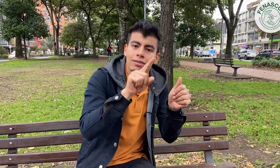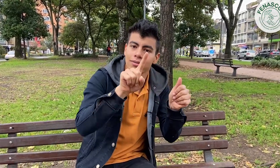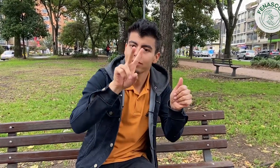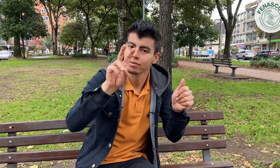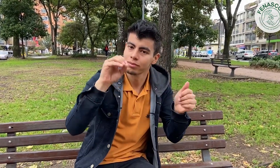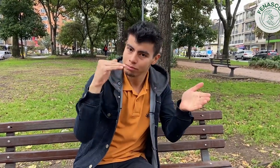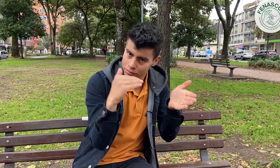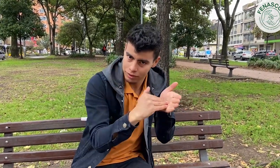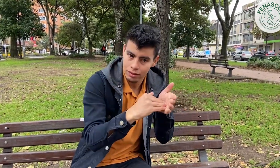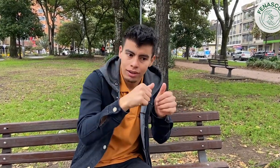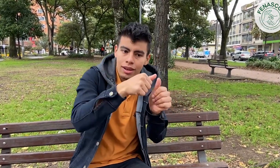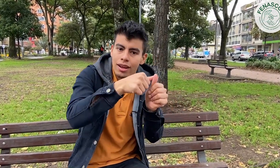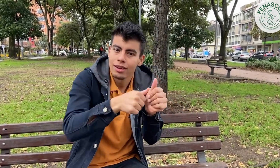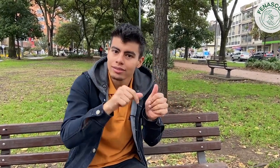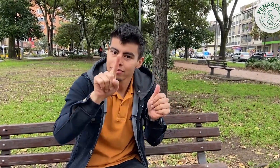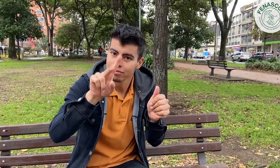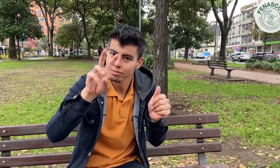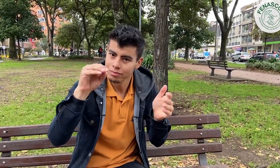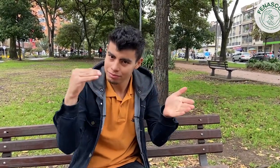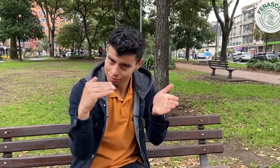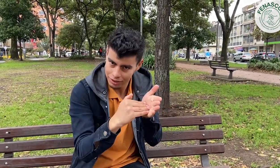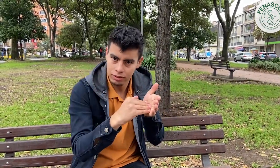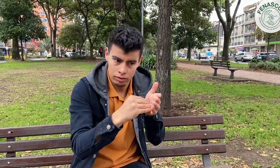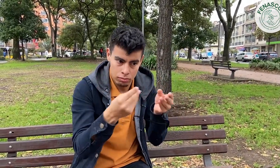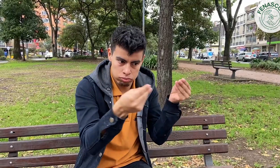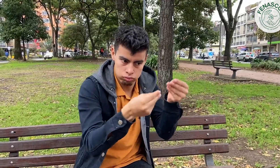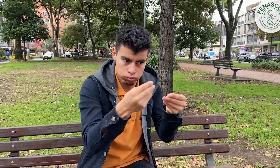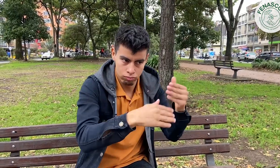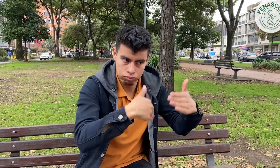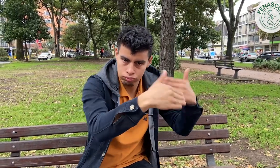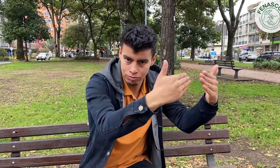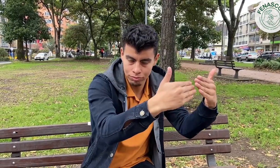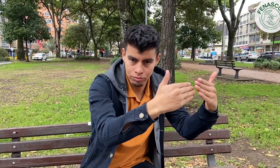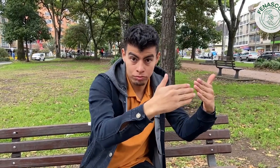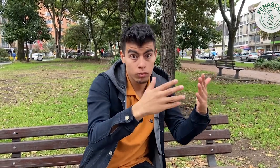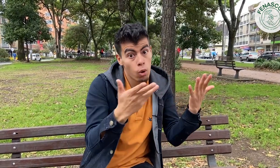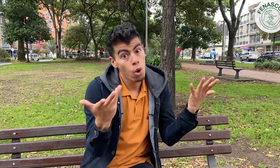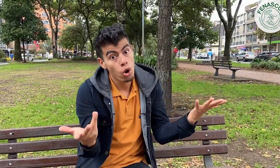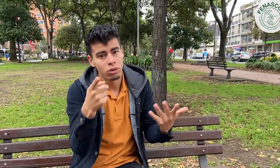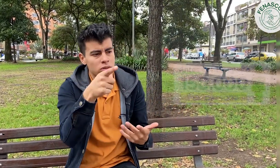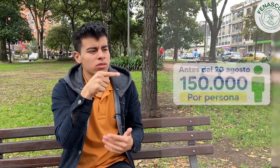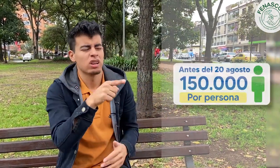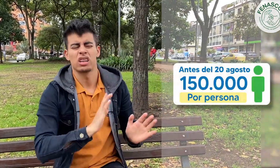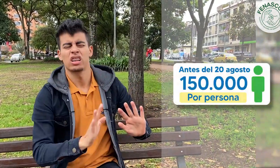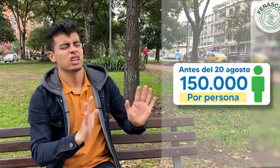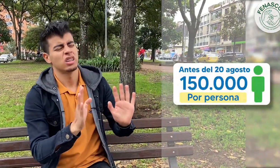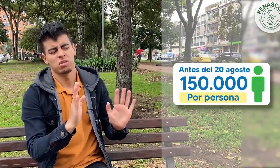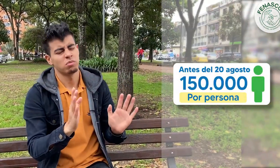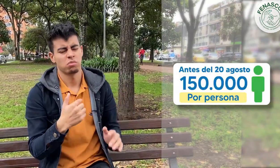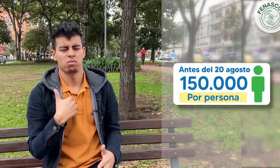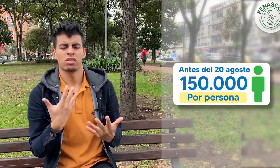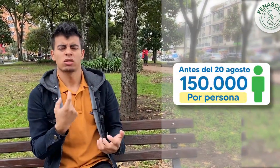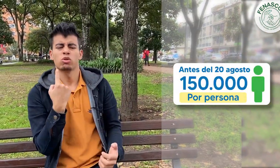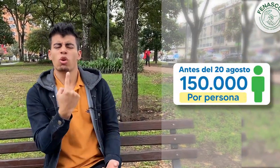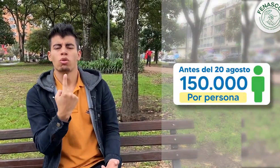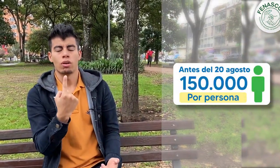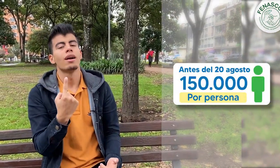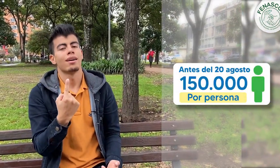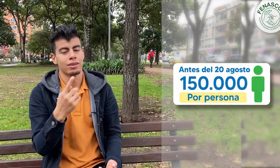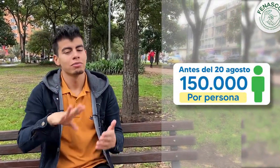Si prefieres hacer la inscripción sin pertenecer a un grupo también lo puedes hacer El costo por persona